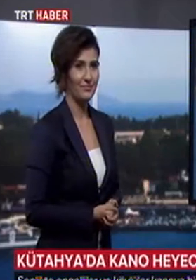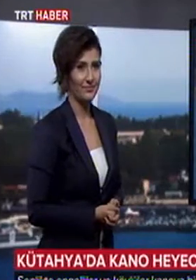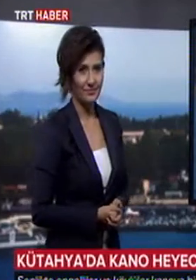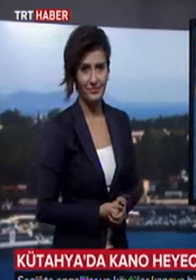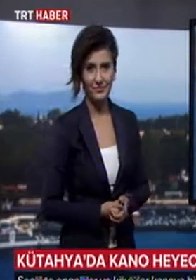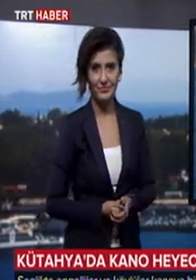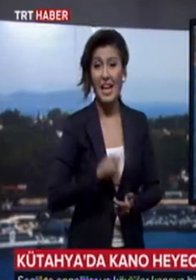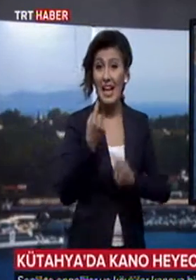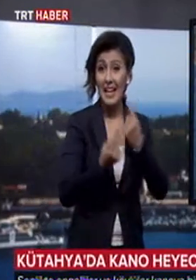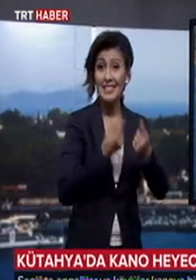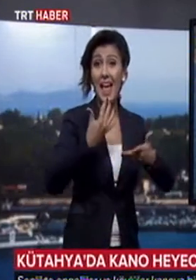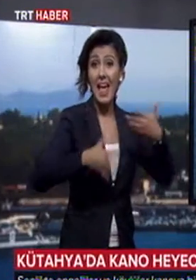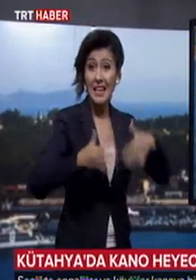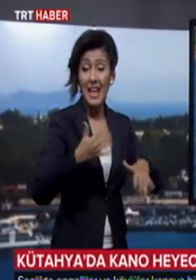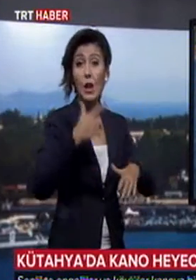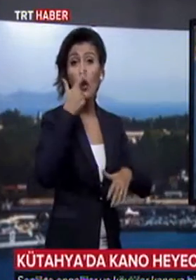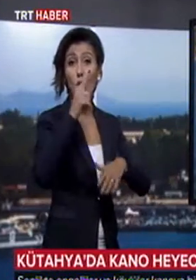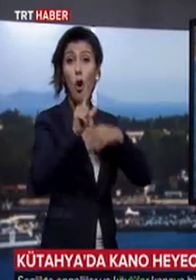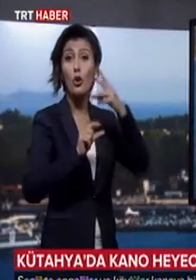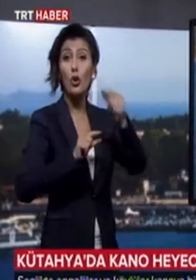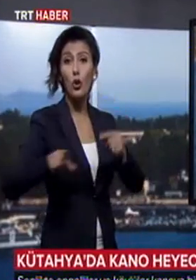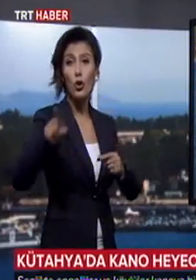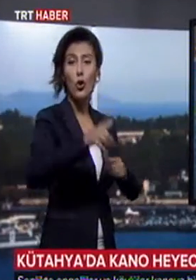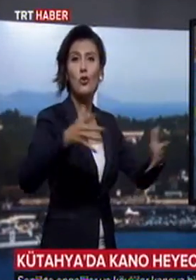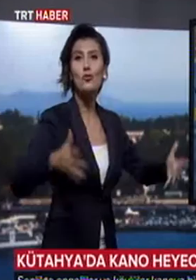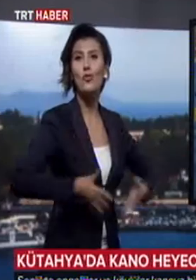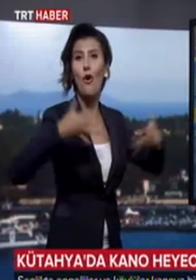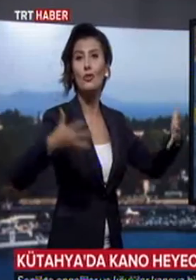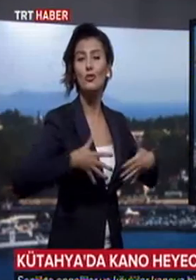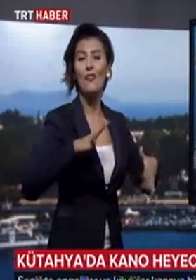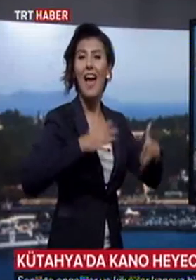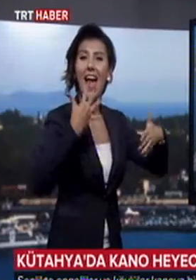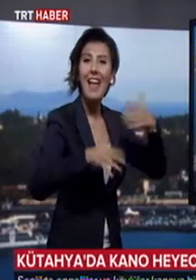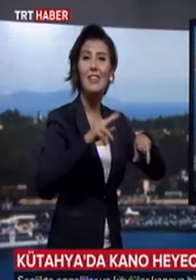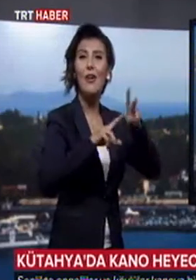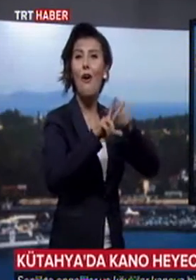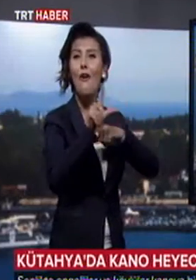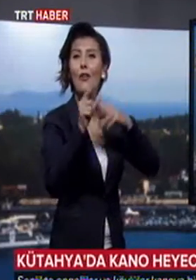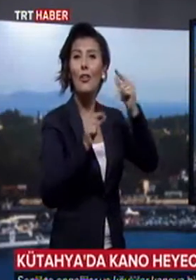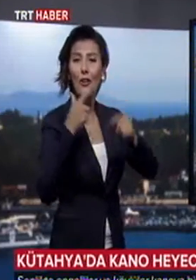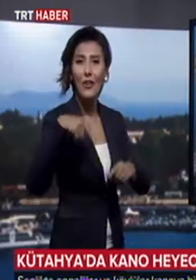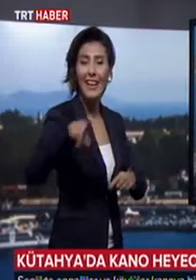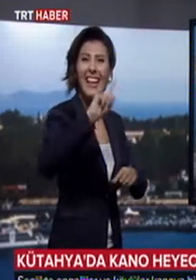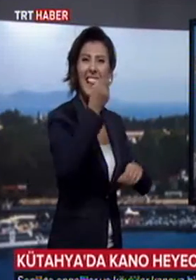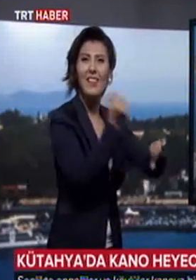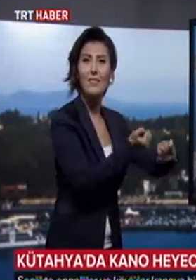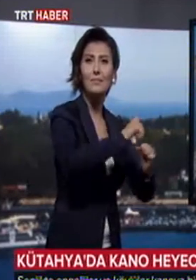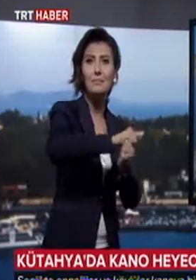Etkinliğe engelli ve köylülerin coşkusu damgasını vurdu. Engelliler ve köylüler ilk kez kanoya binerek Borsuk Barajı'nda